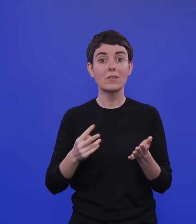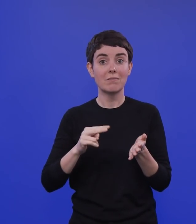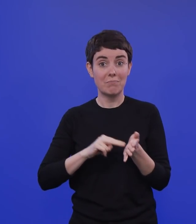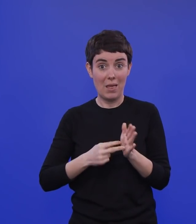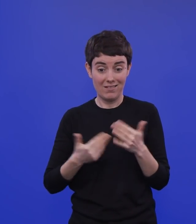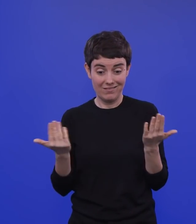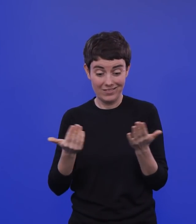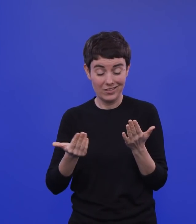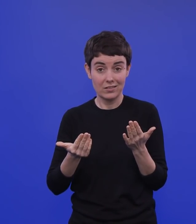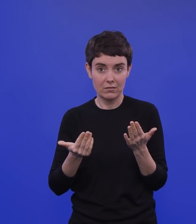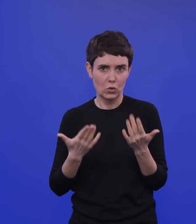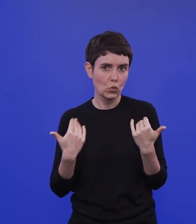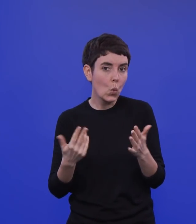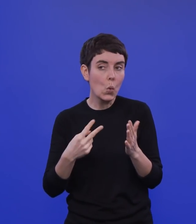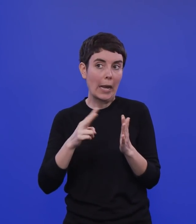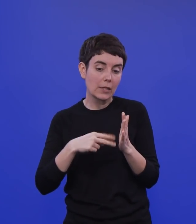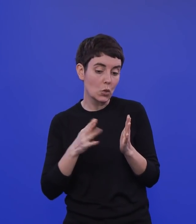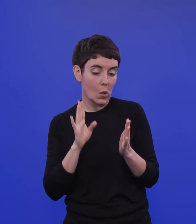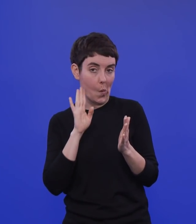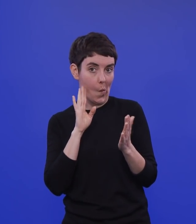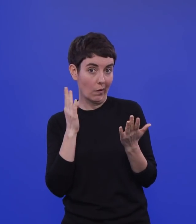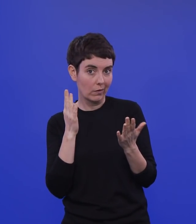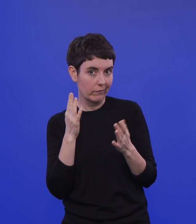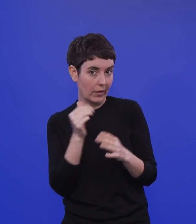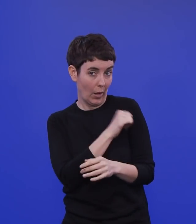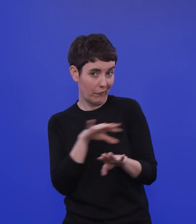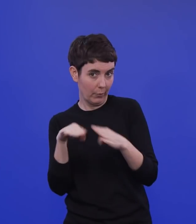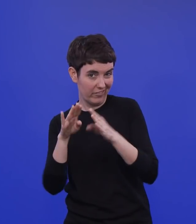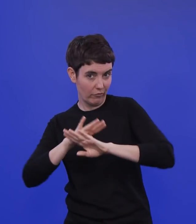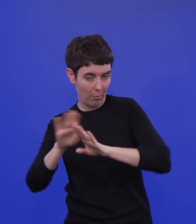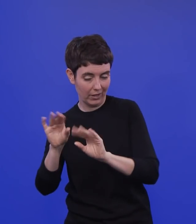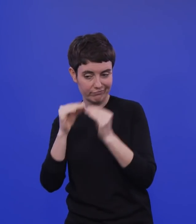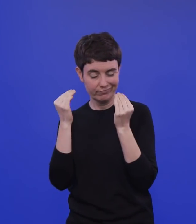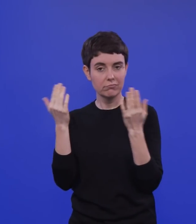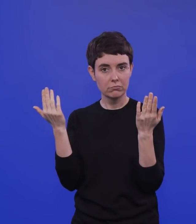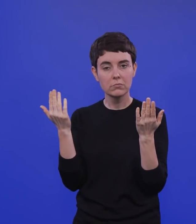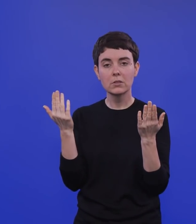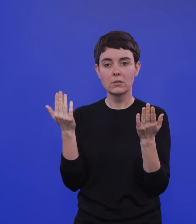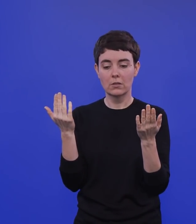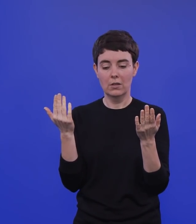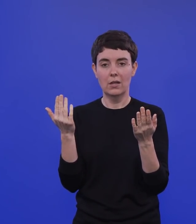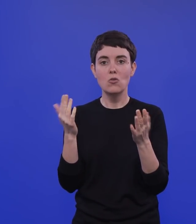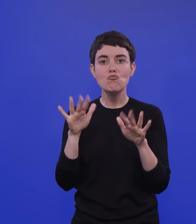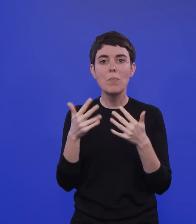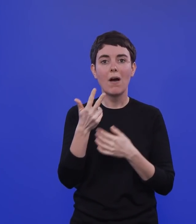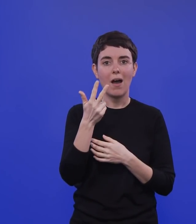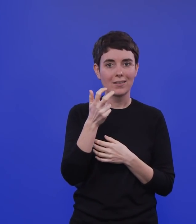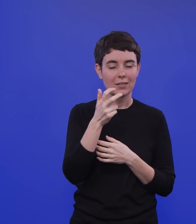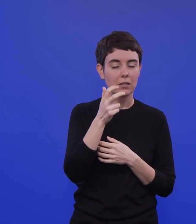gelesen oder jetzt auch gehört nach dem Impfgipfel, dass man dann eigentlich die über 80-Jährigen alle geimpft haben will.